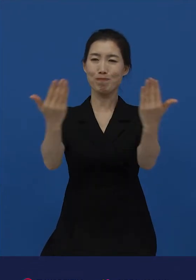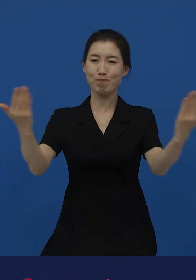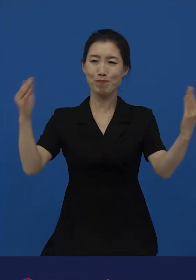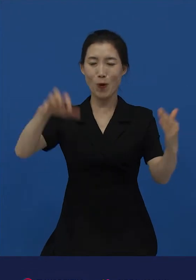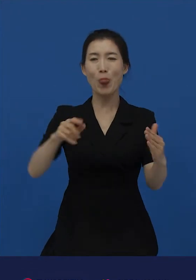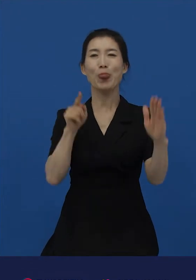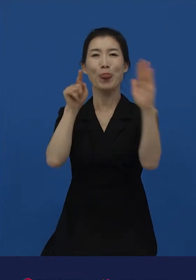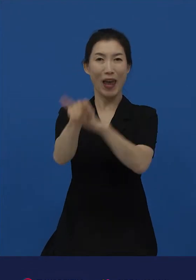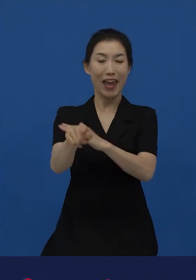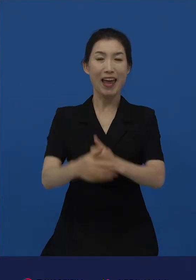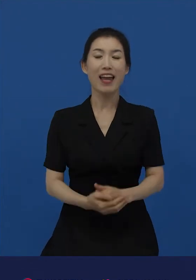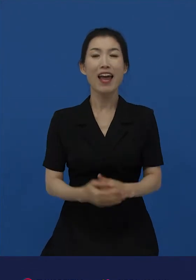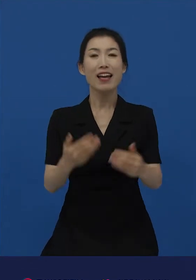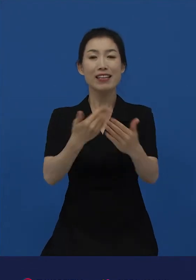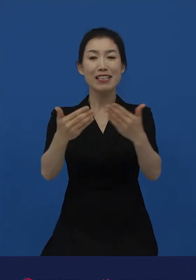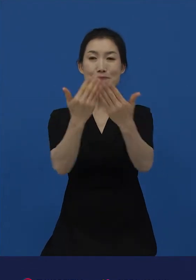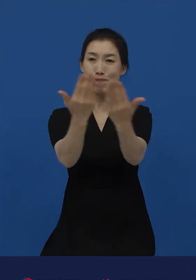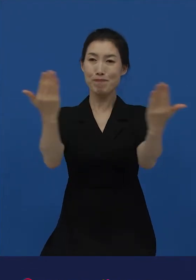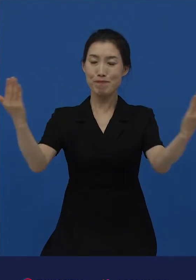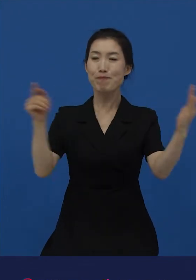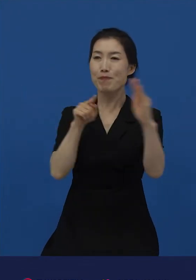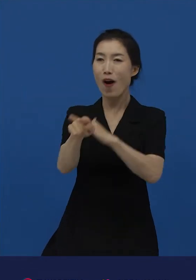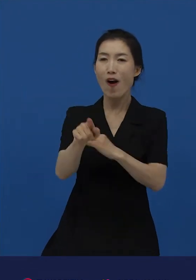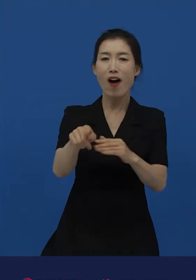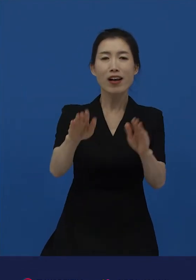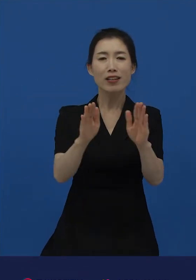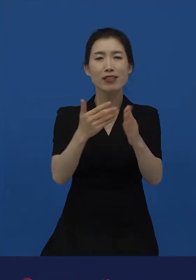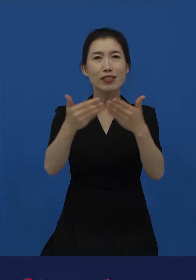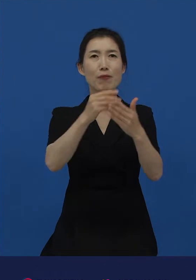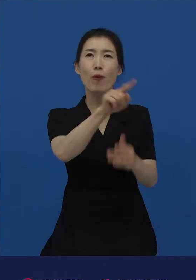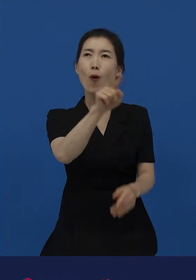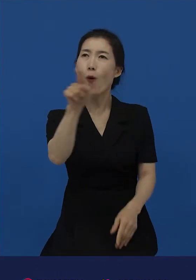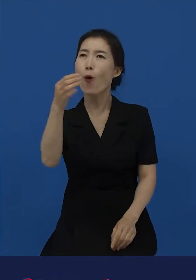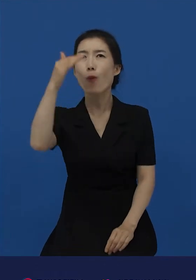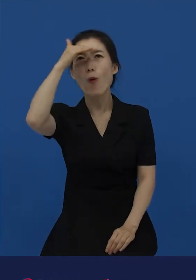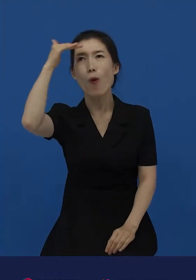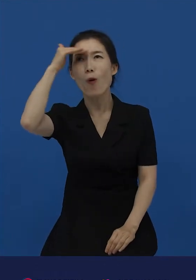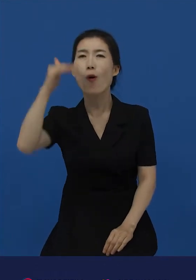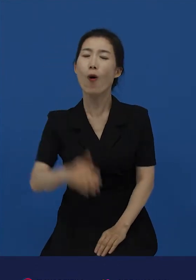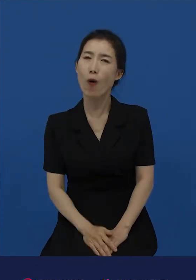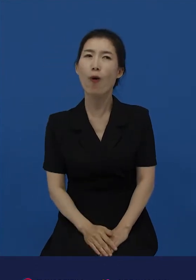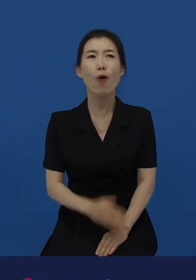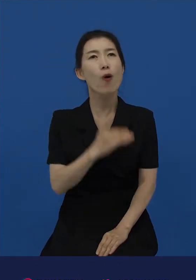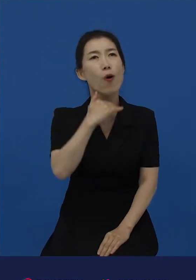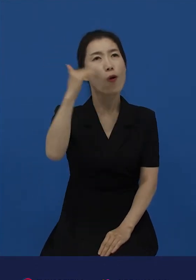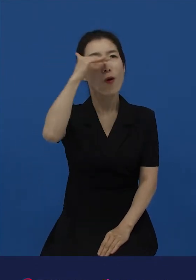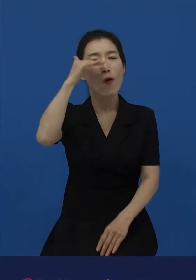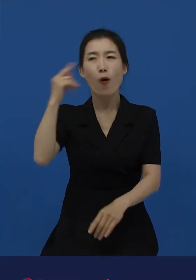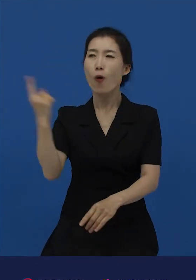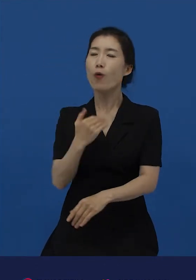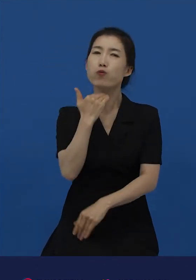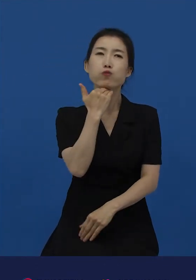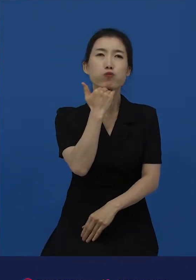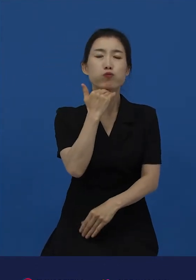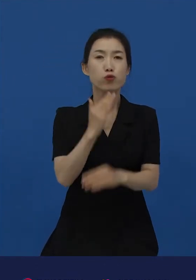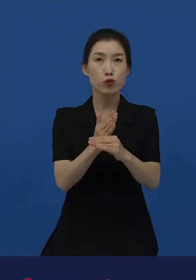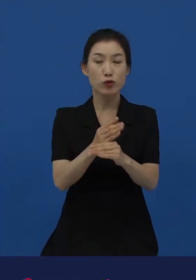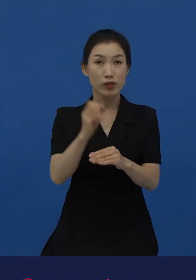갤러리에 도착한 진행자들은 작가의 작품을 감상하며 작가를 기다립니다. 그때 그 갤러리로